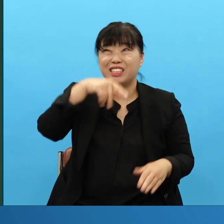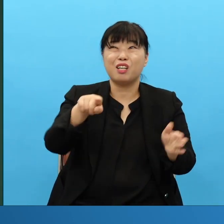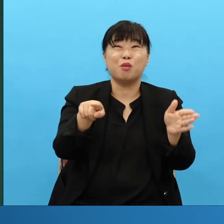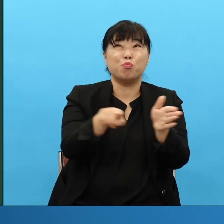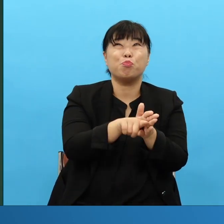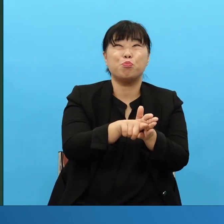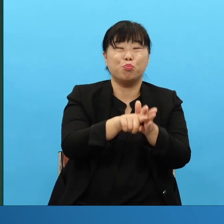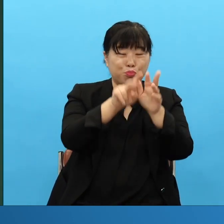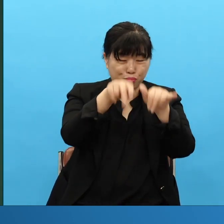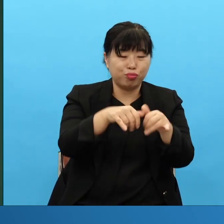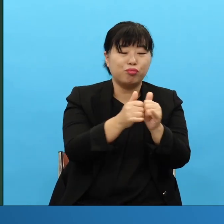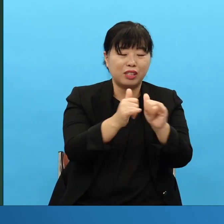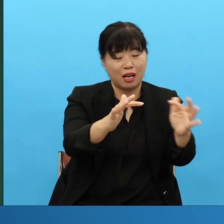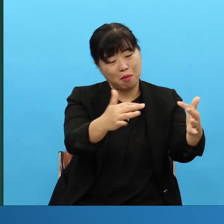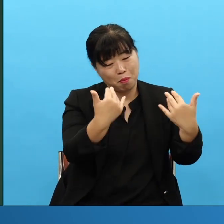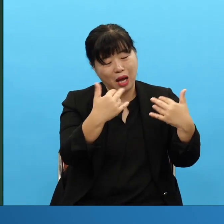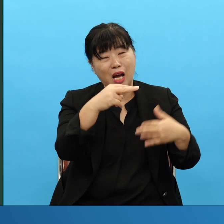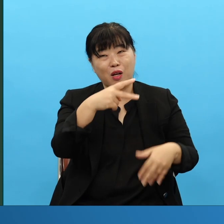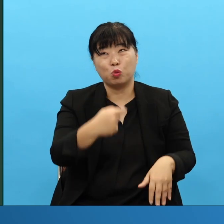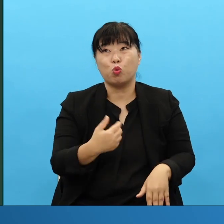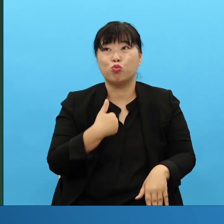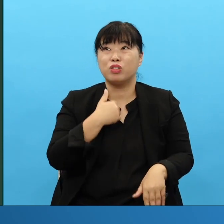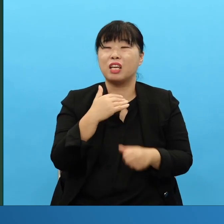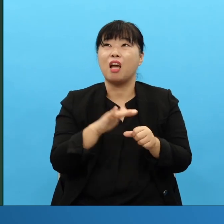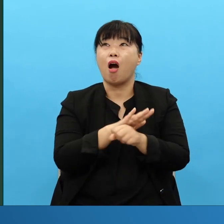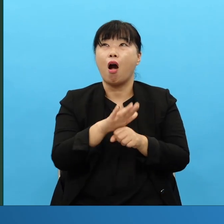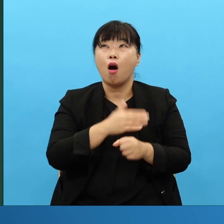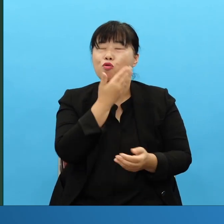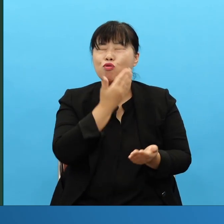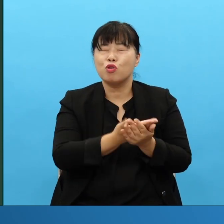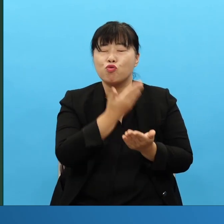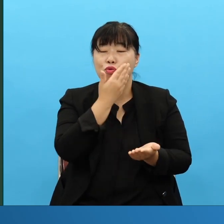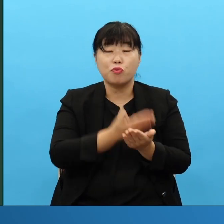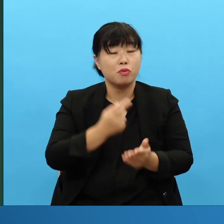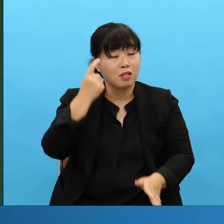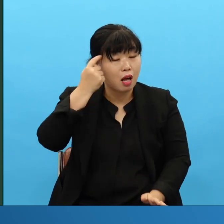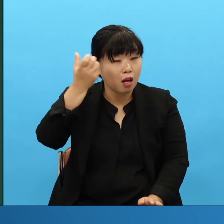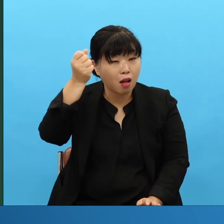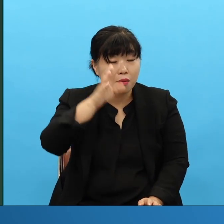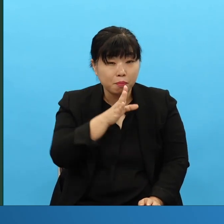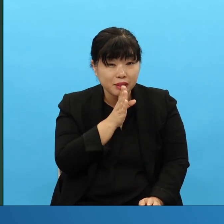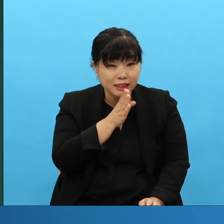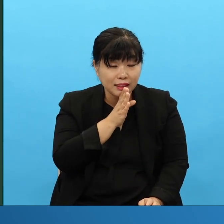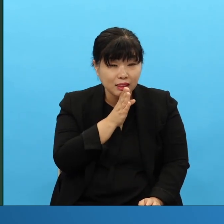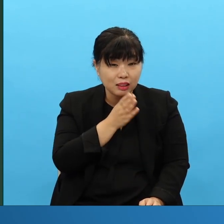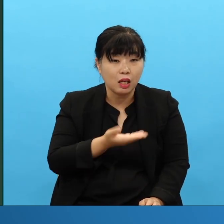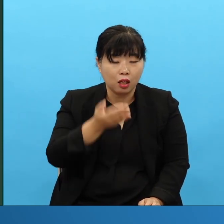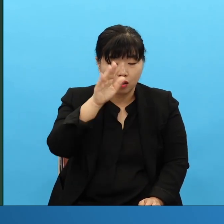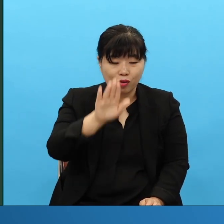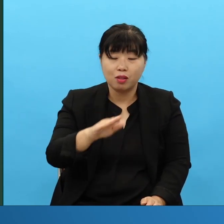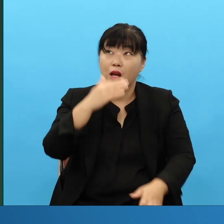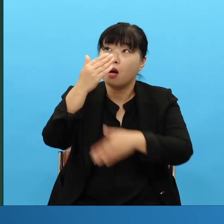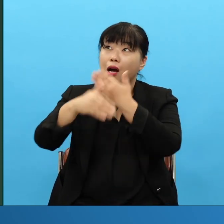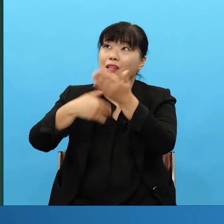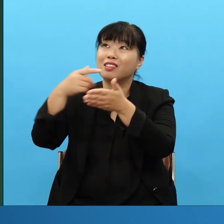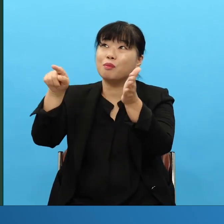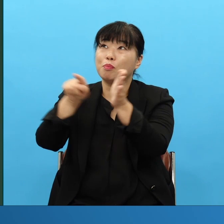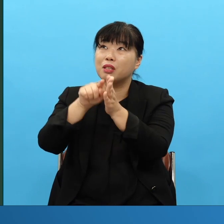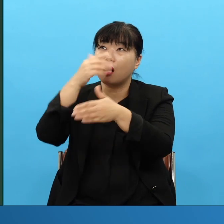저는 보고 말고는 그 사람 살 수가 없는데 그리고 이 보고를 말하는 사람은 얼마나 소중합니까 그래서 이 이정표를